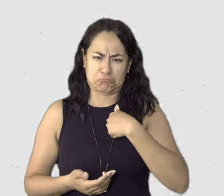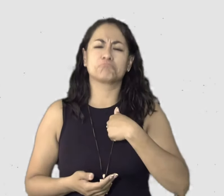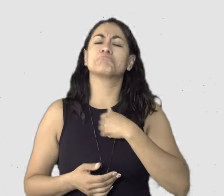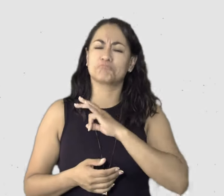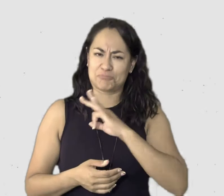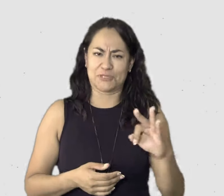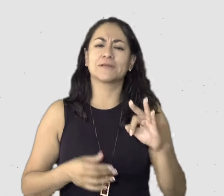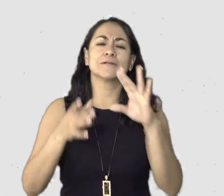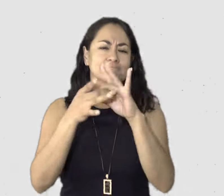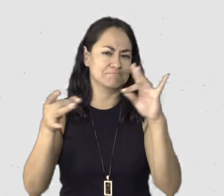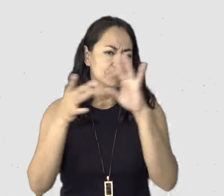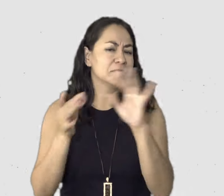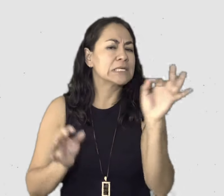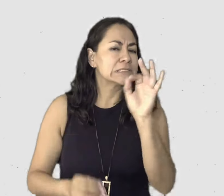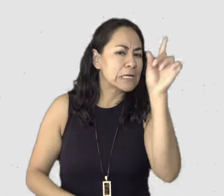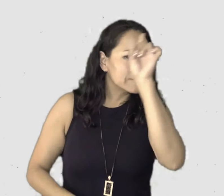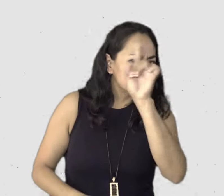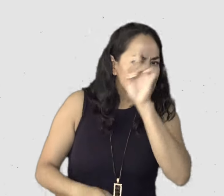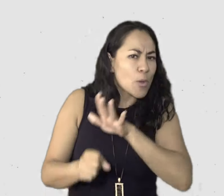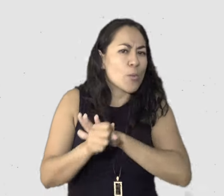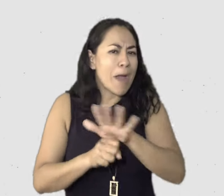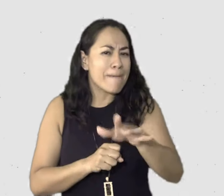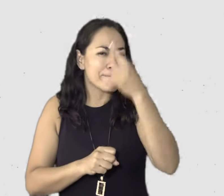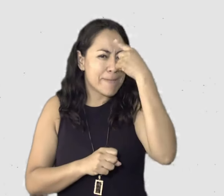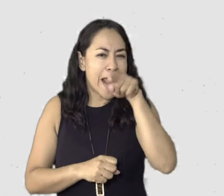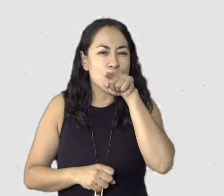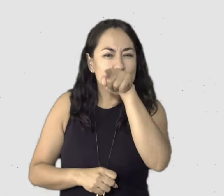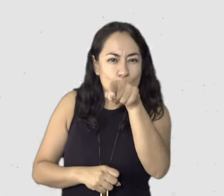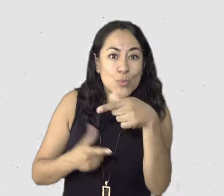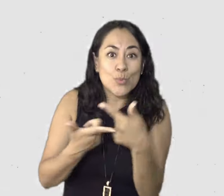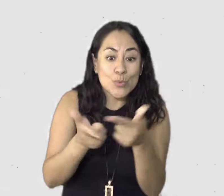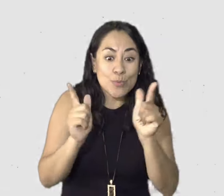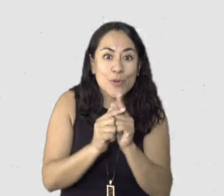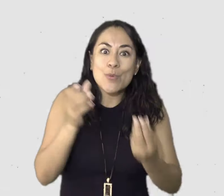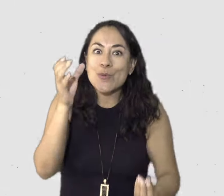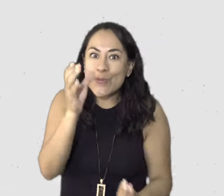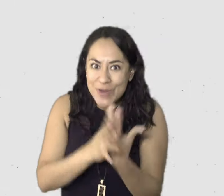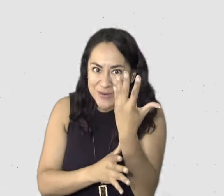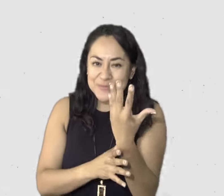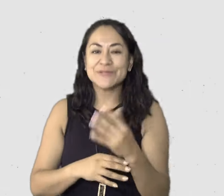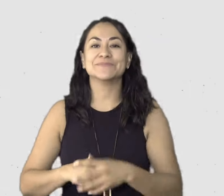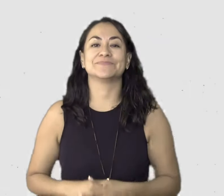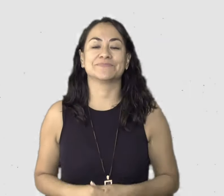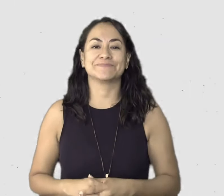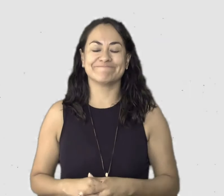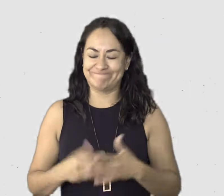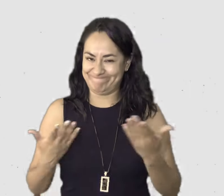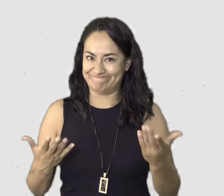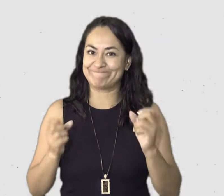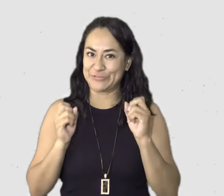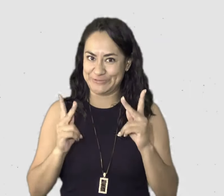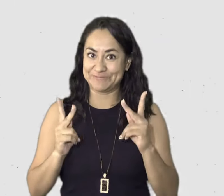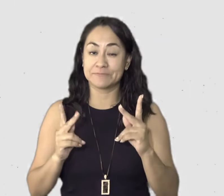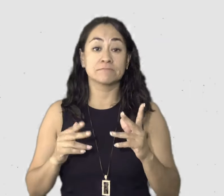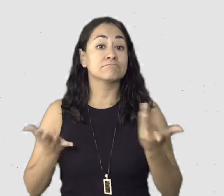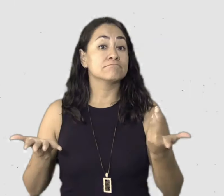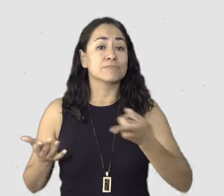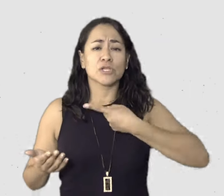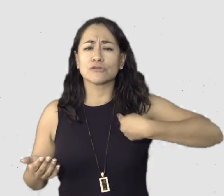hacer para formarla y para guiarla. Entonces me gustaría que platicáramos, nosotras que ya formamos una tribu, qué hemos